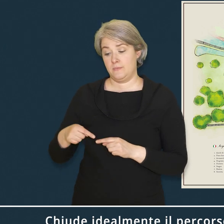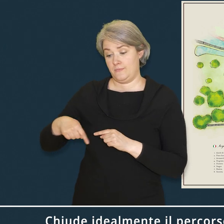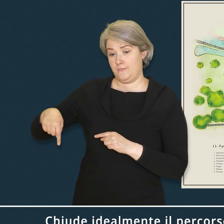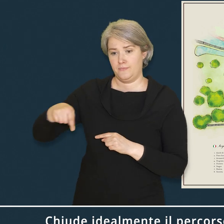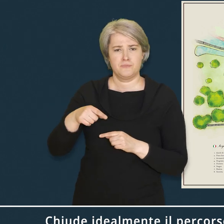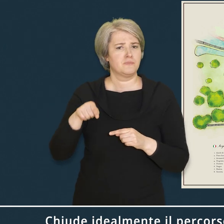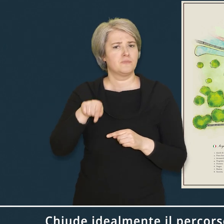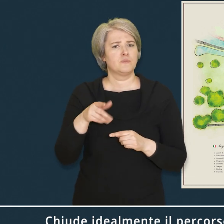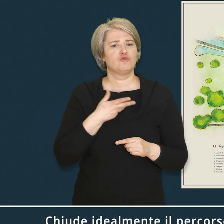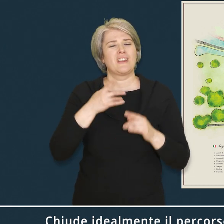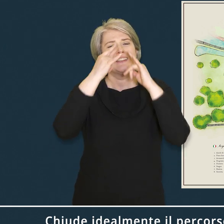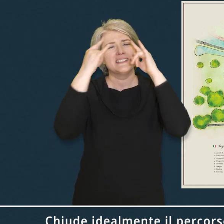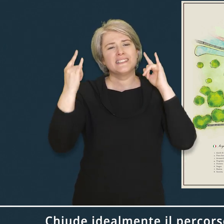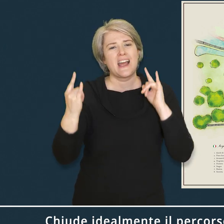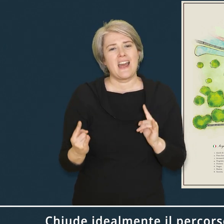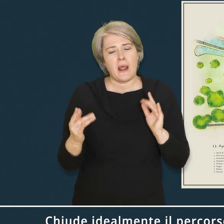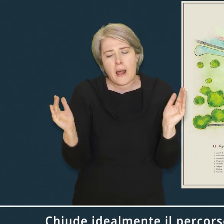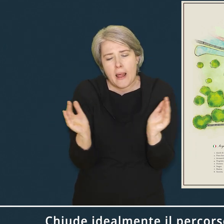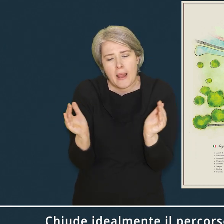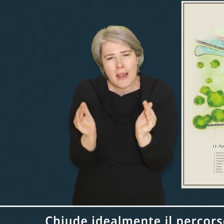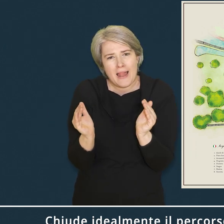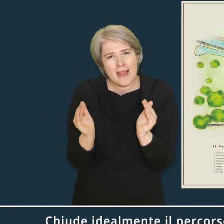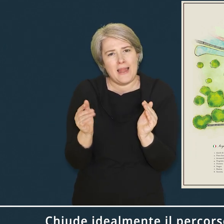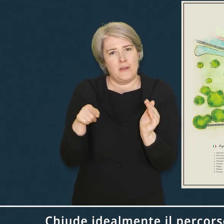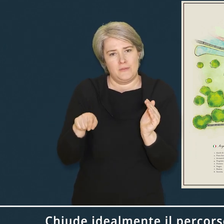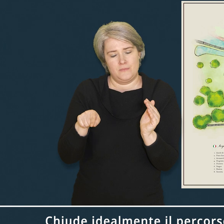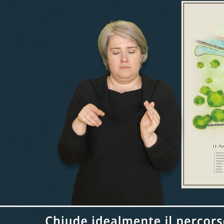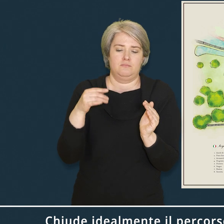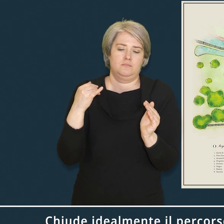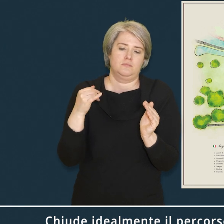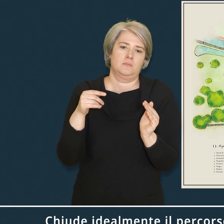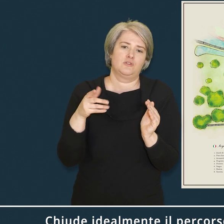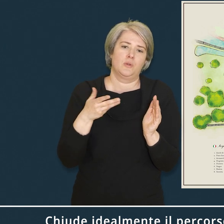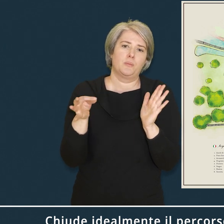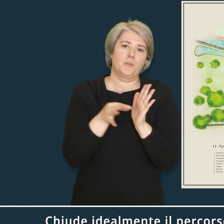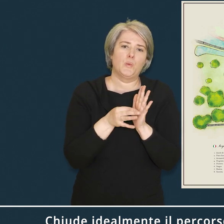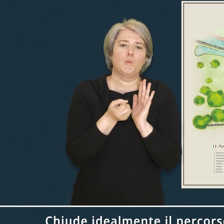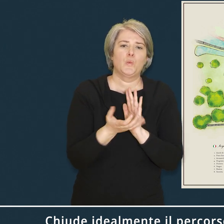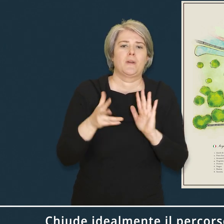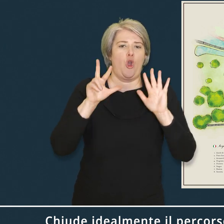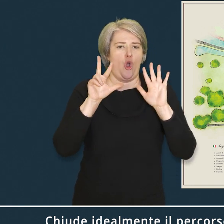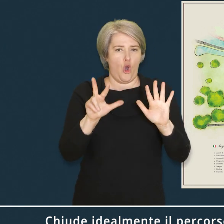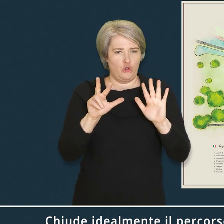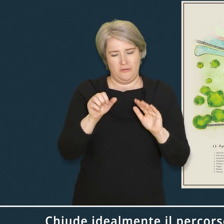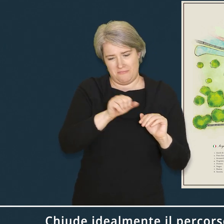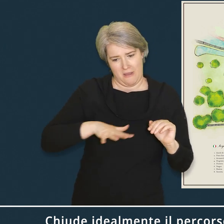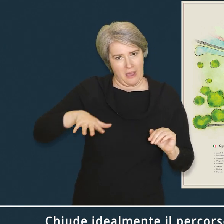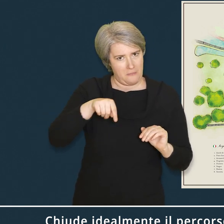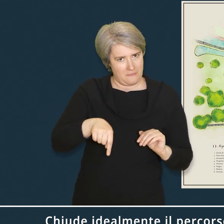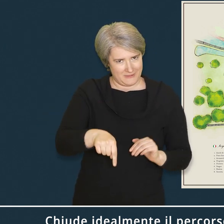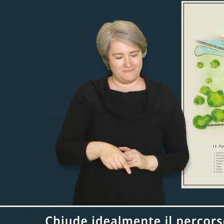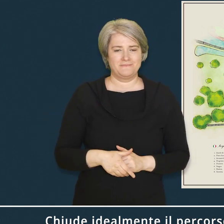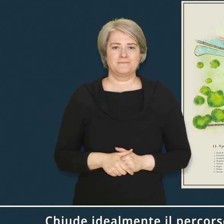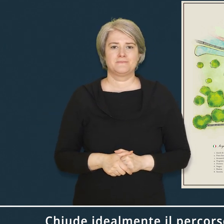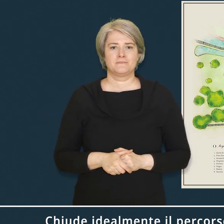Chiude idealmente il percorso perimetrale Una serra di piccole dimensioni Individuata con il punto numero